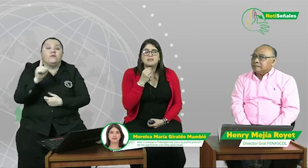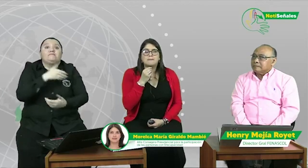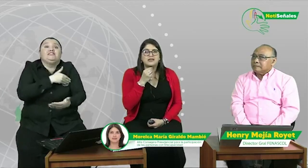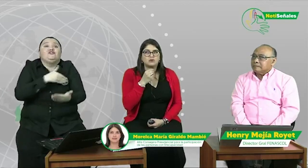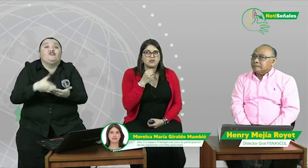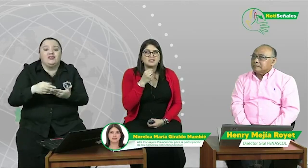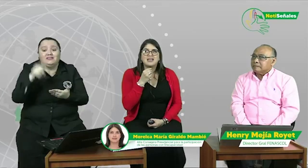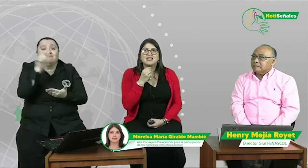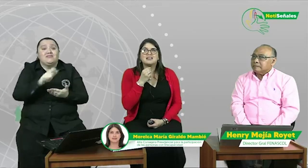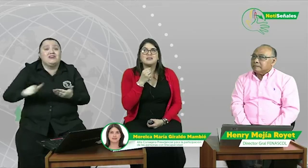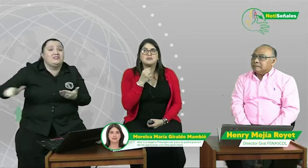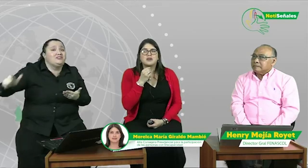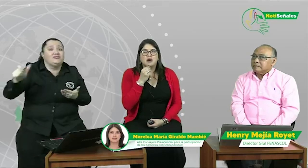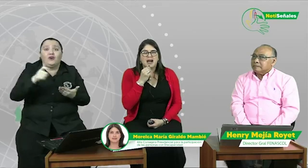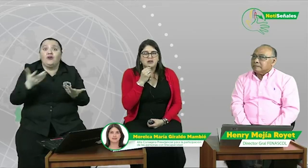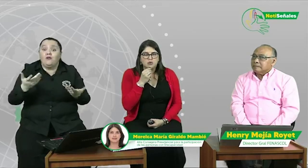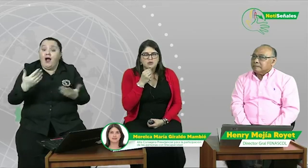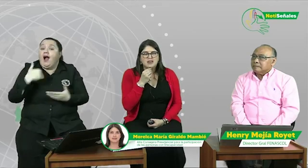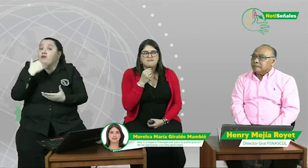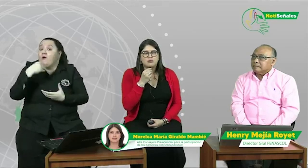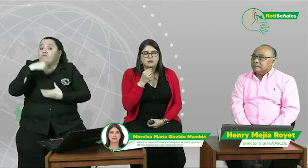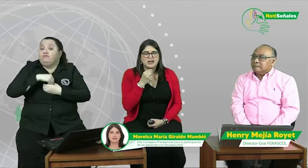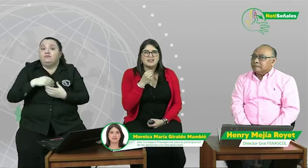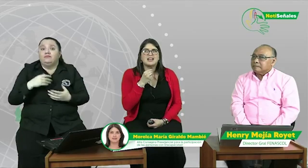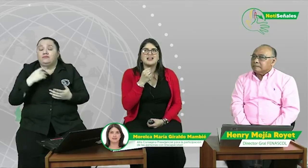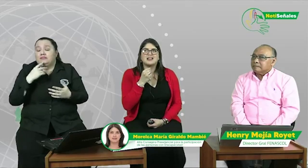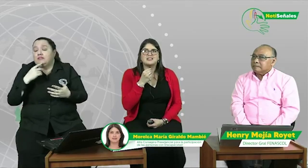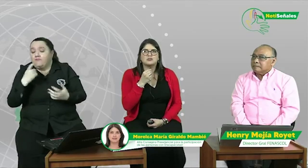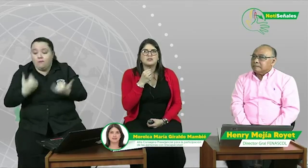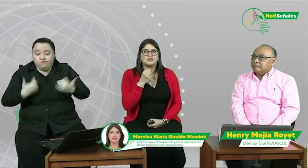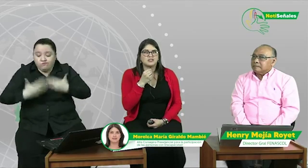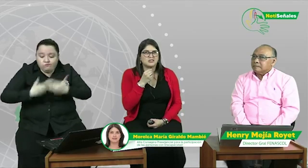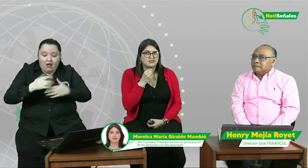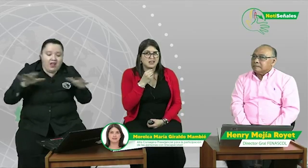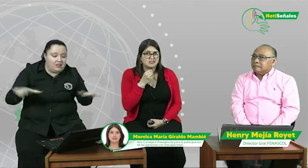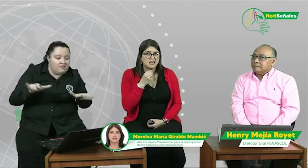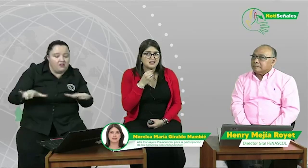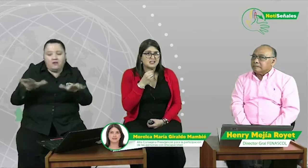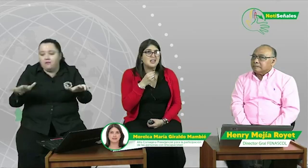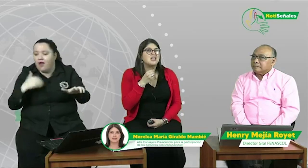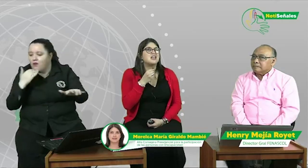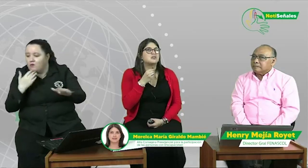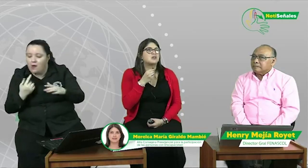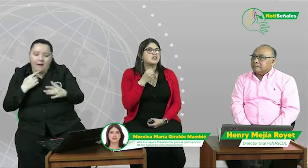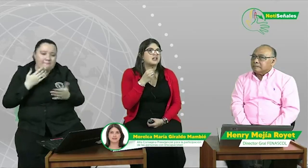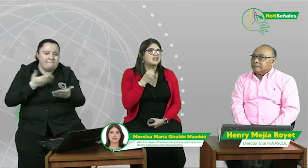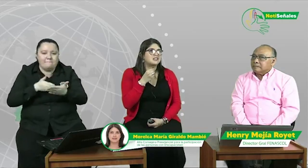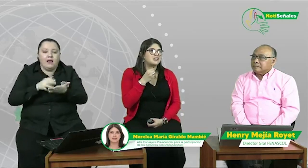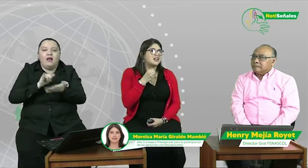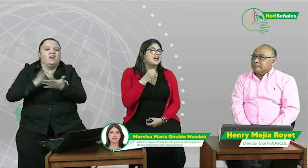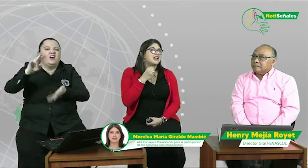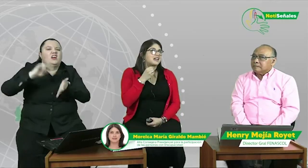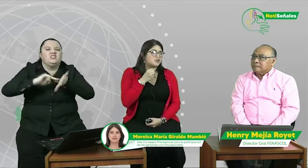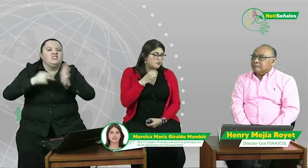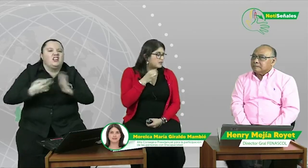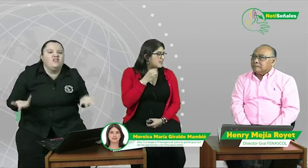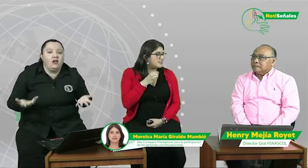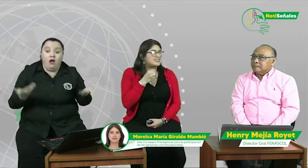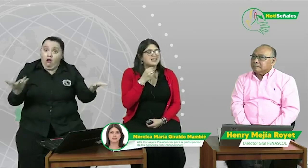personas que tenemos alguna dificultad en la realización de nuestras actividades diarias y eso que quiere decir que somos casi 7